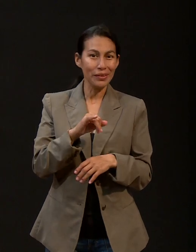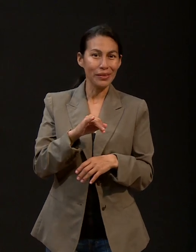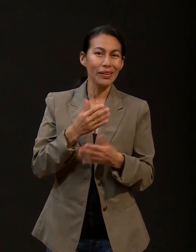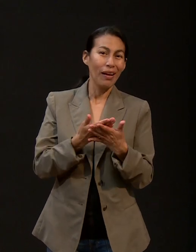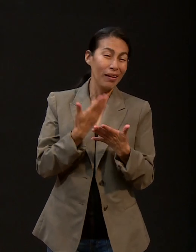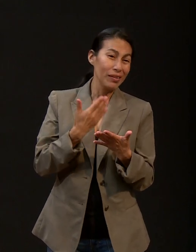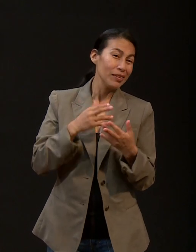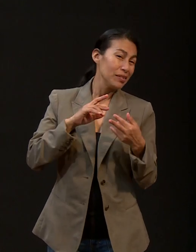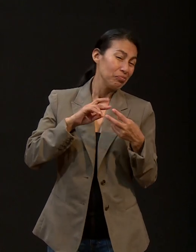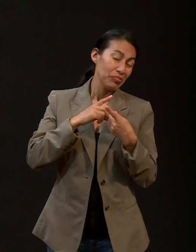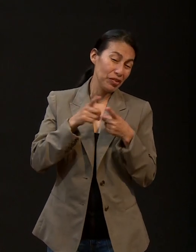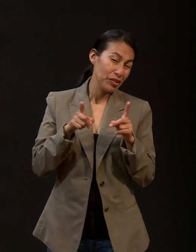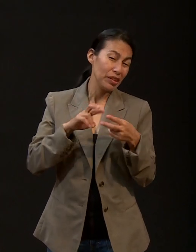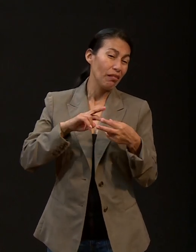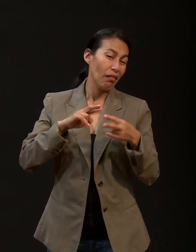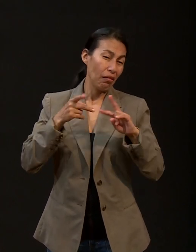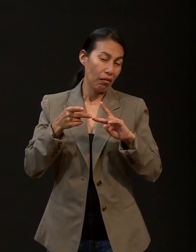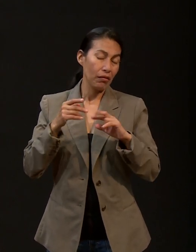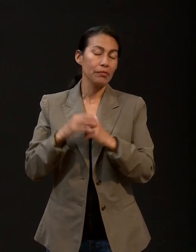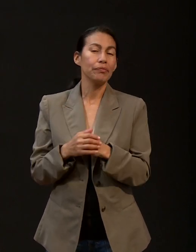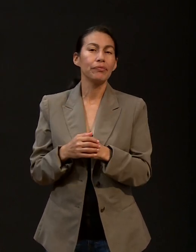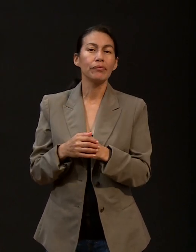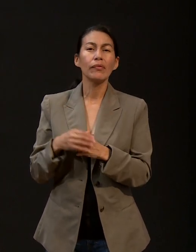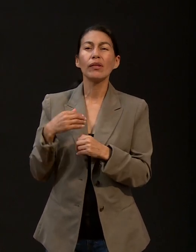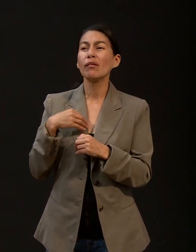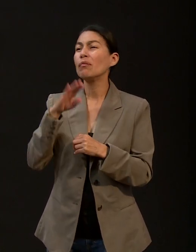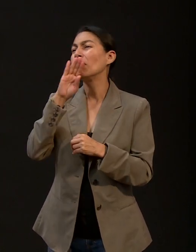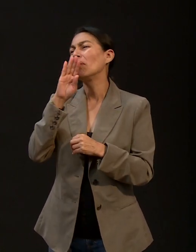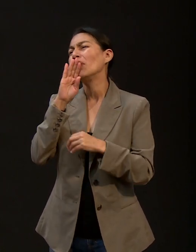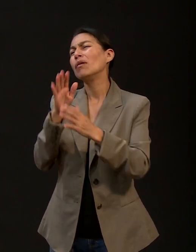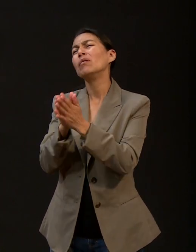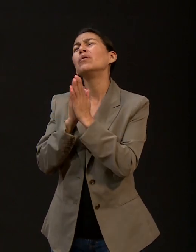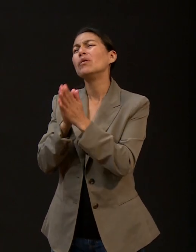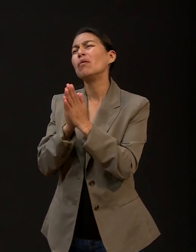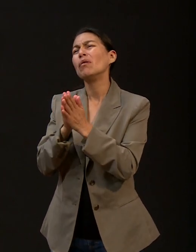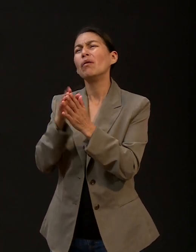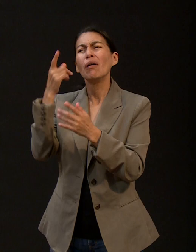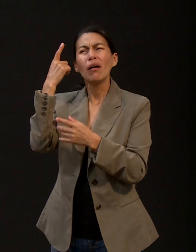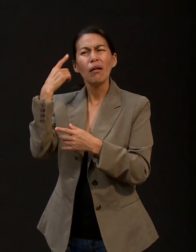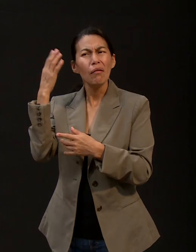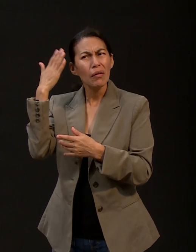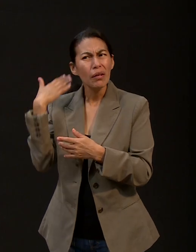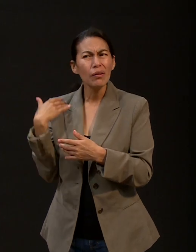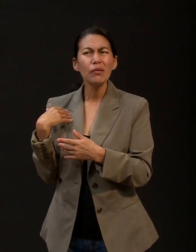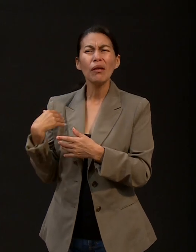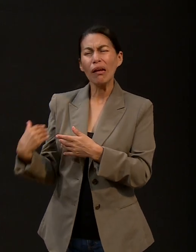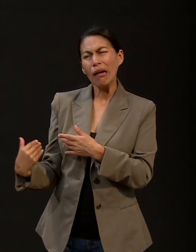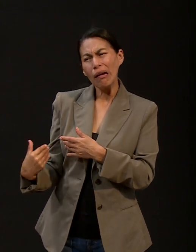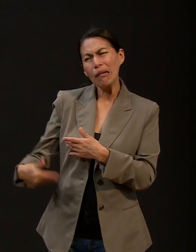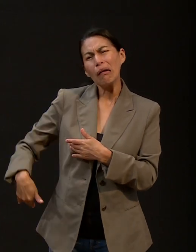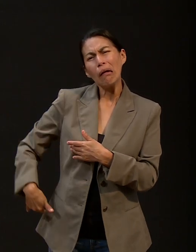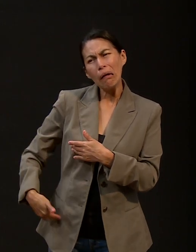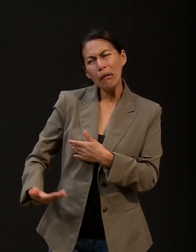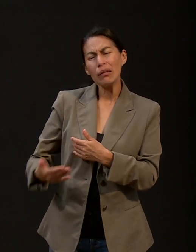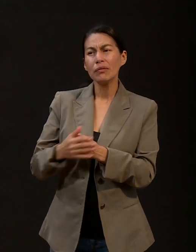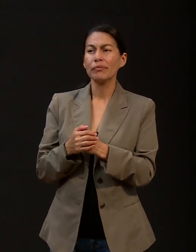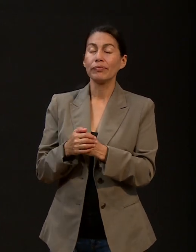decía, mami, yo quiero tener el cabello largo. Y me dice, pues, pues, ora. Fue su respuesta. Y